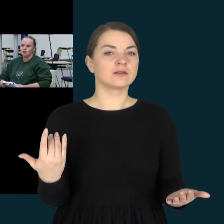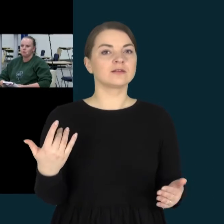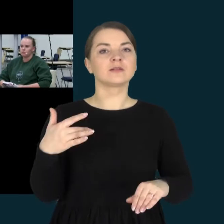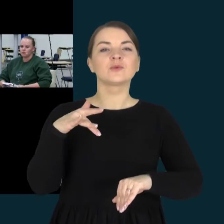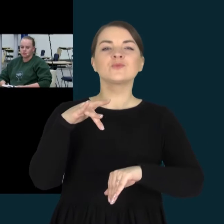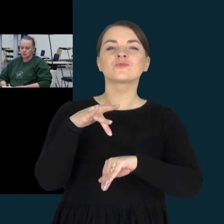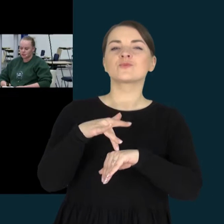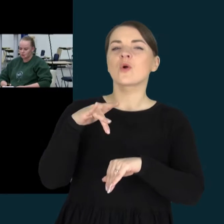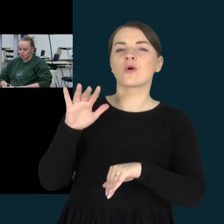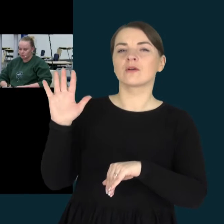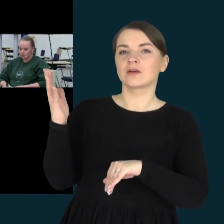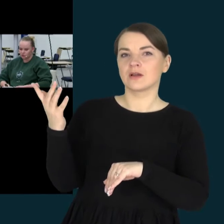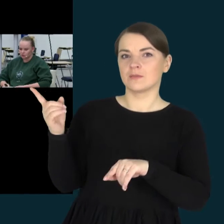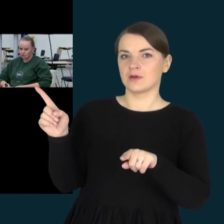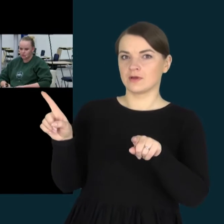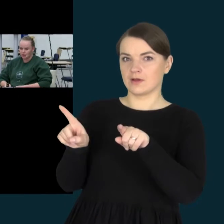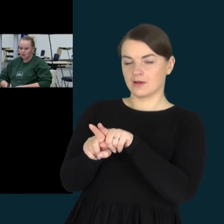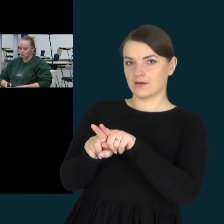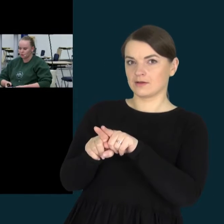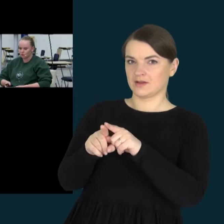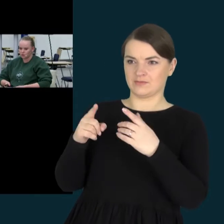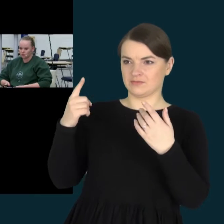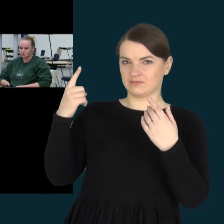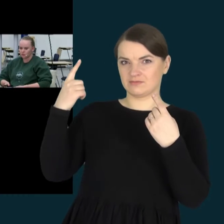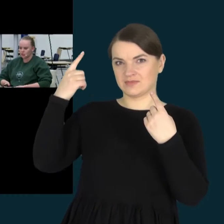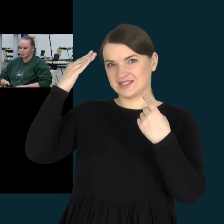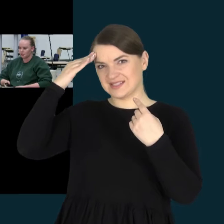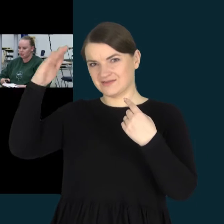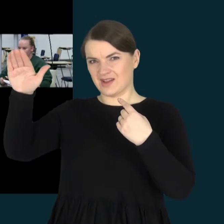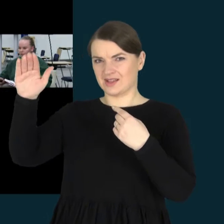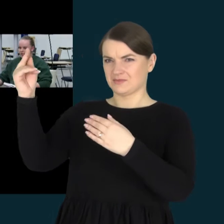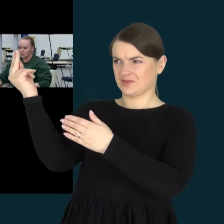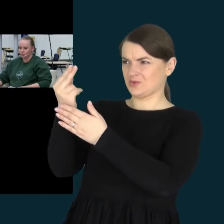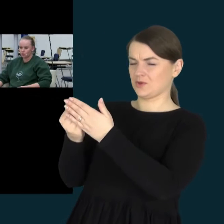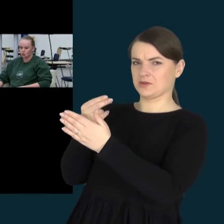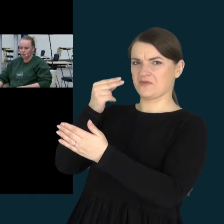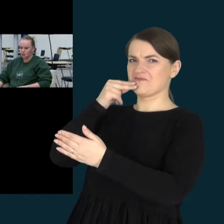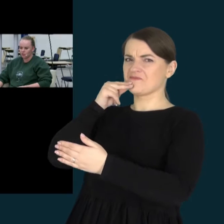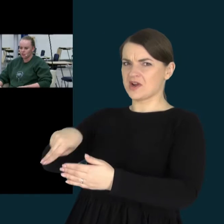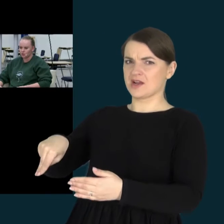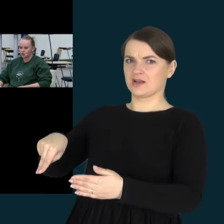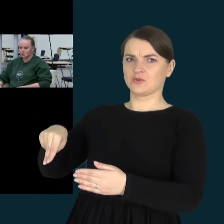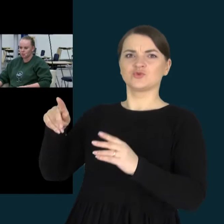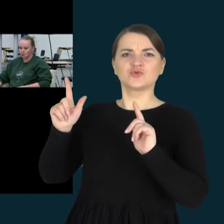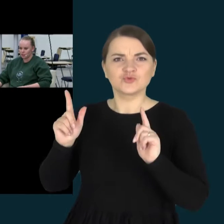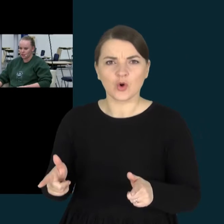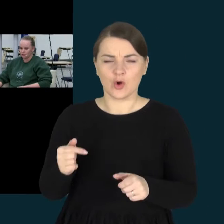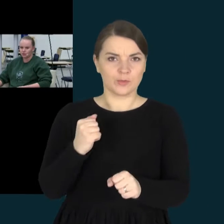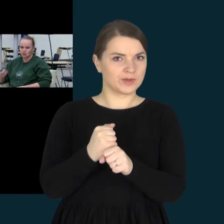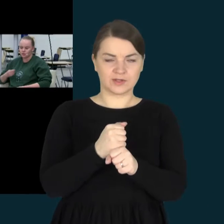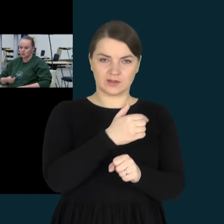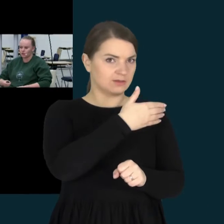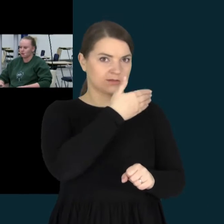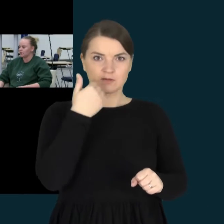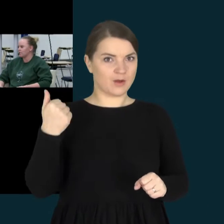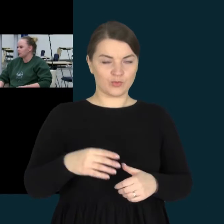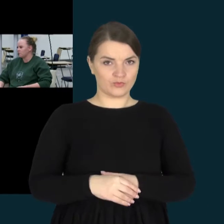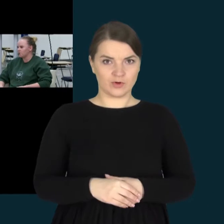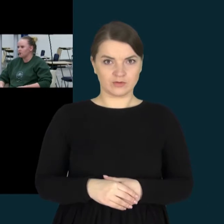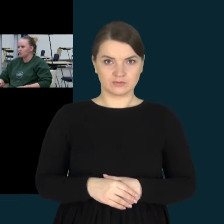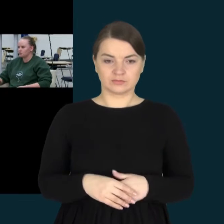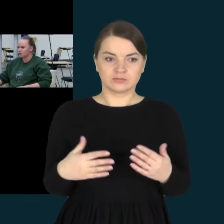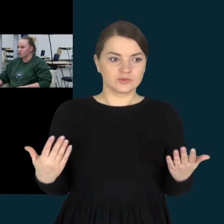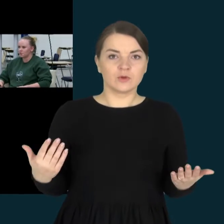apibūdinti, kaip palibero kamu svetimo kūriniu, kai tave kaltina tuo, ko tu nepadarėjai. O tiksliau tave